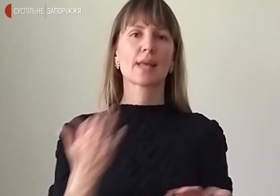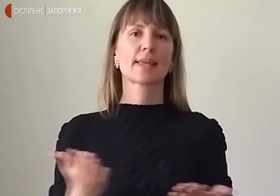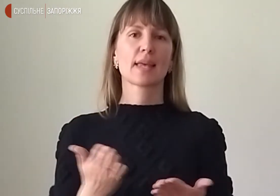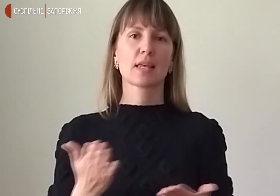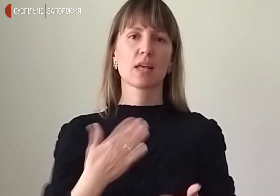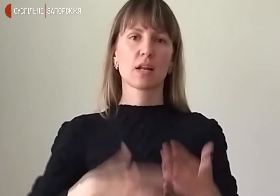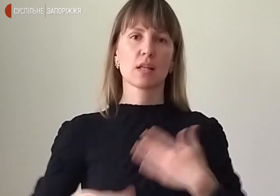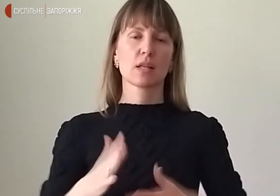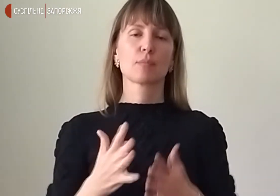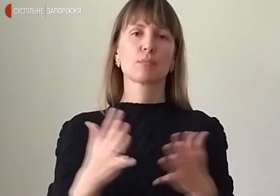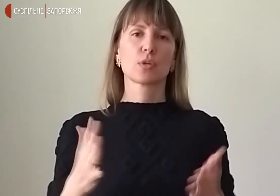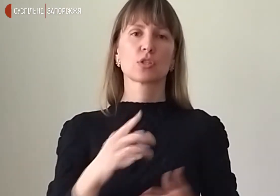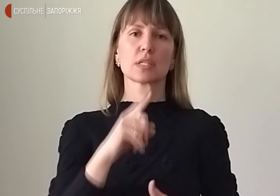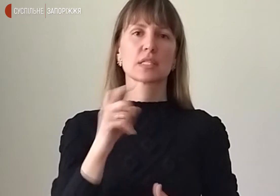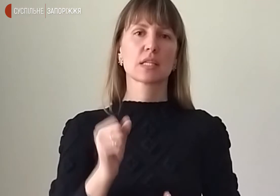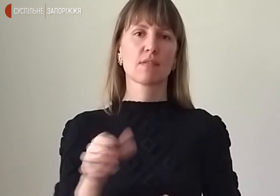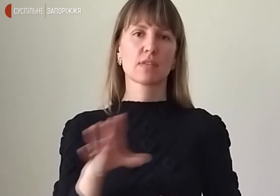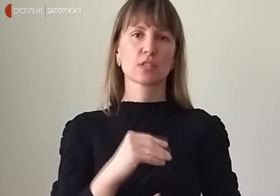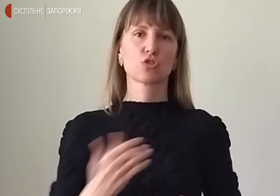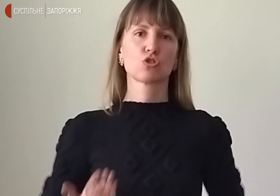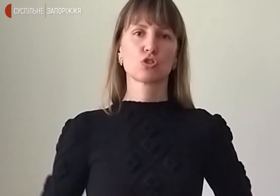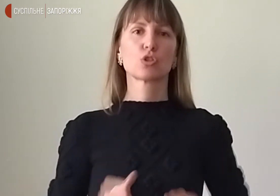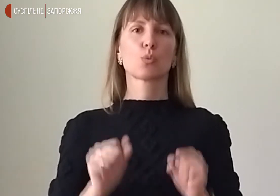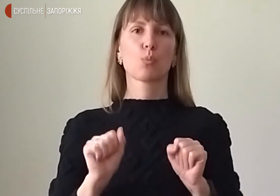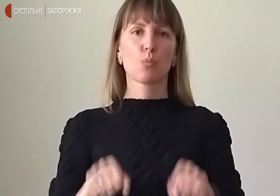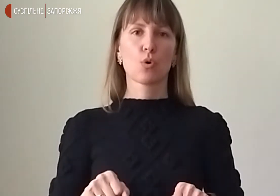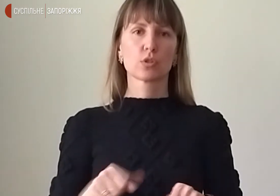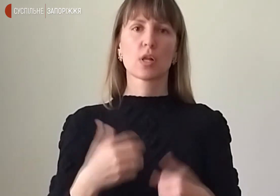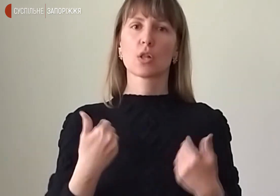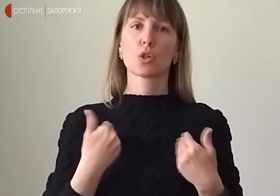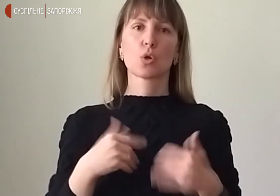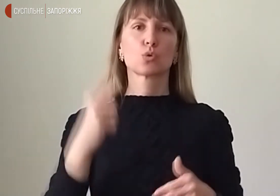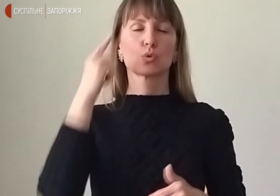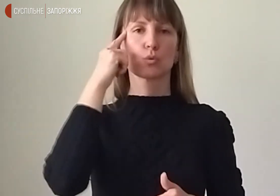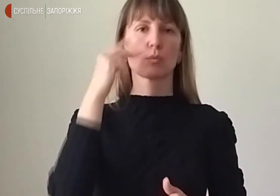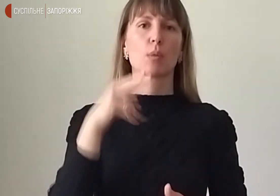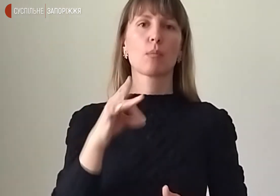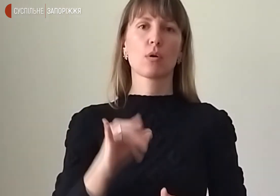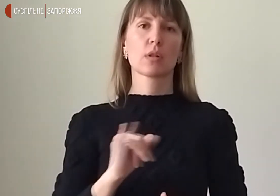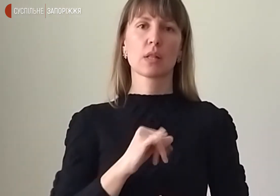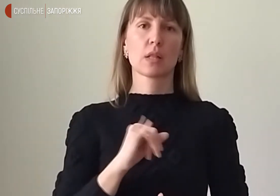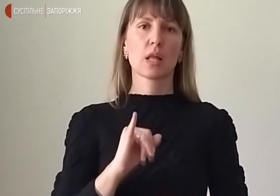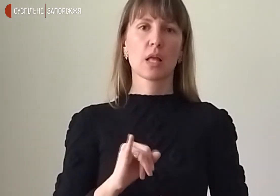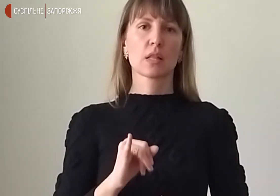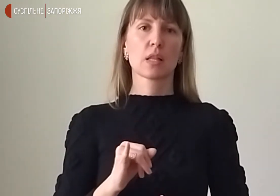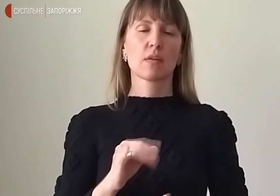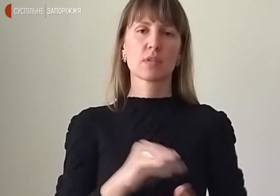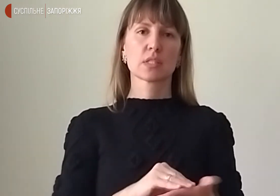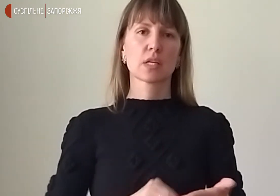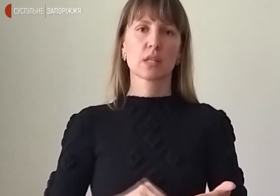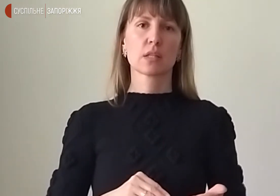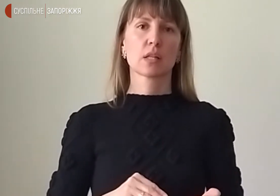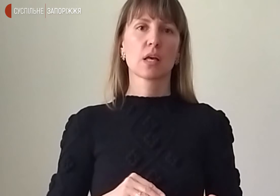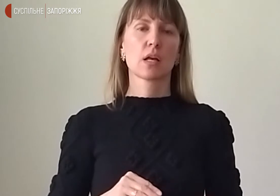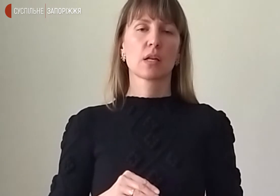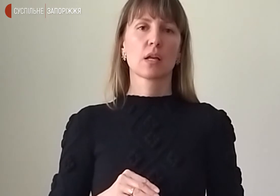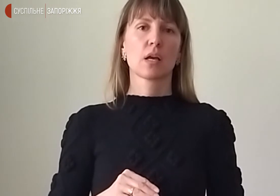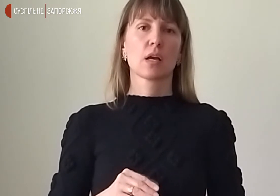граділа більше за все. Жити можна, не хочу думати про негативні сценарії, просто ж усього, де розігнали